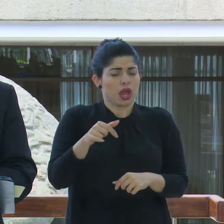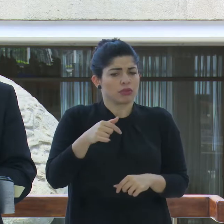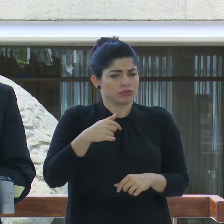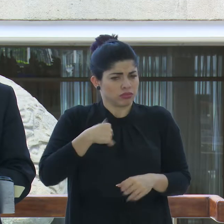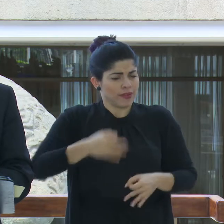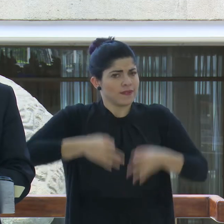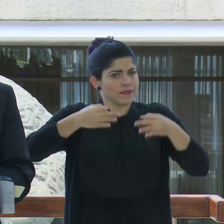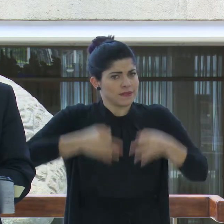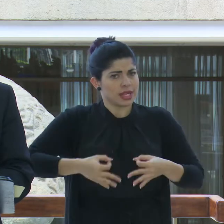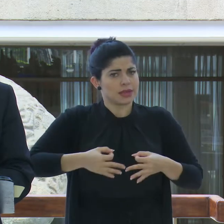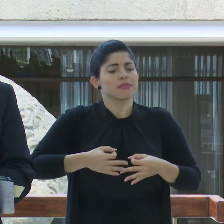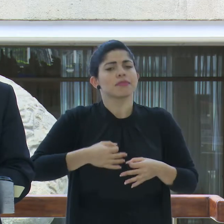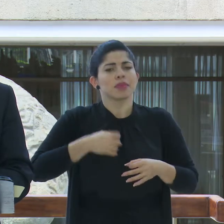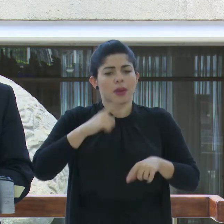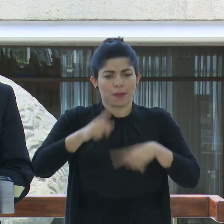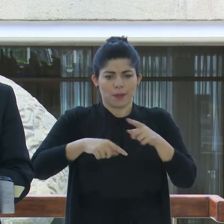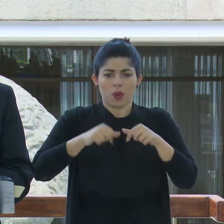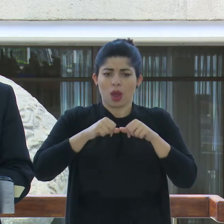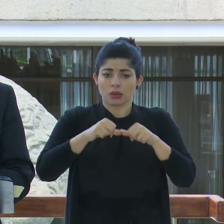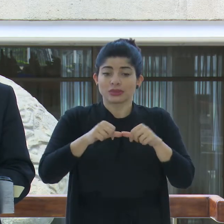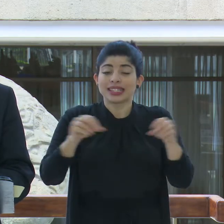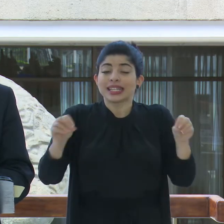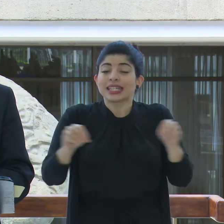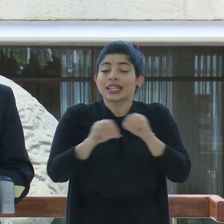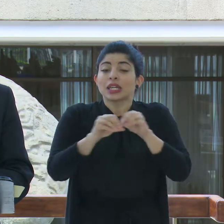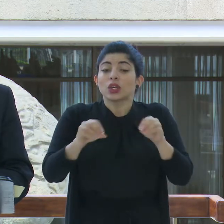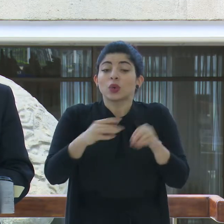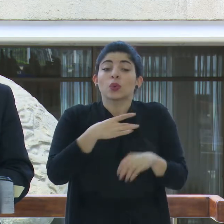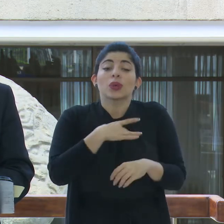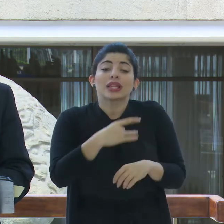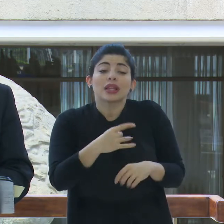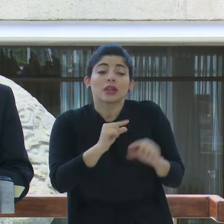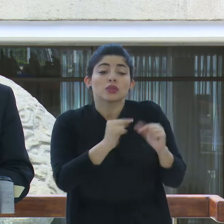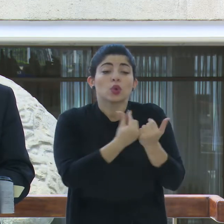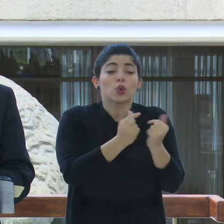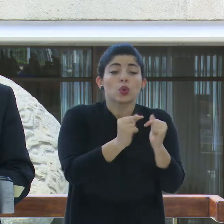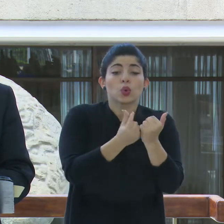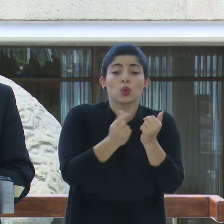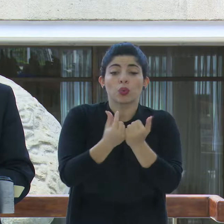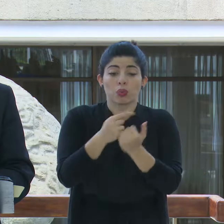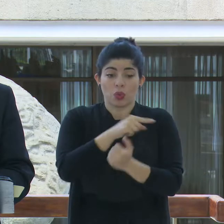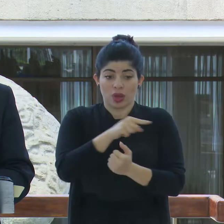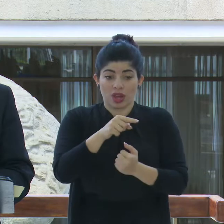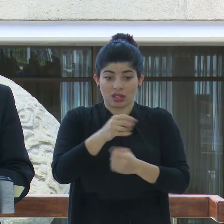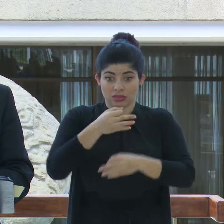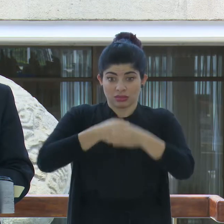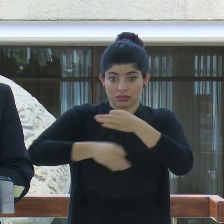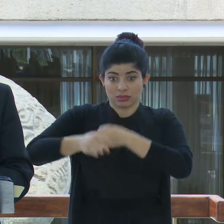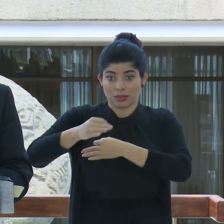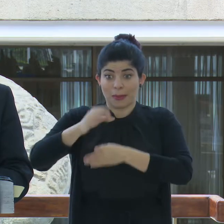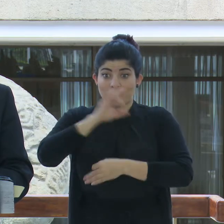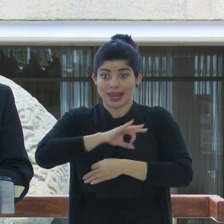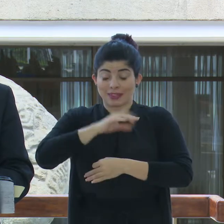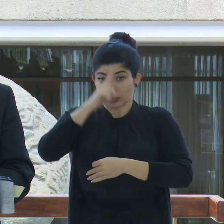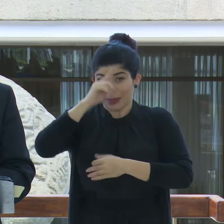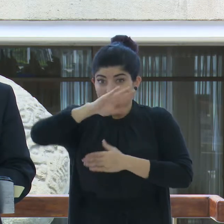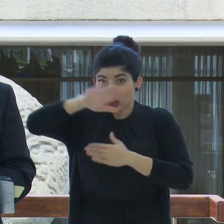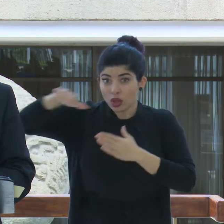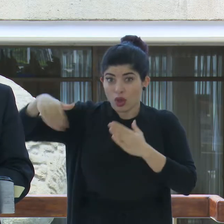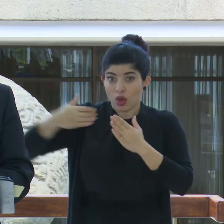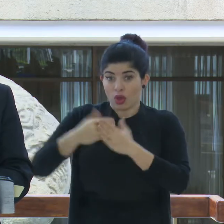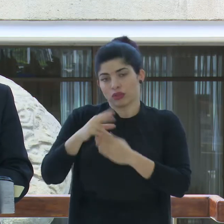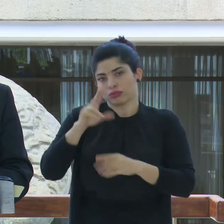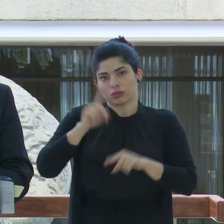sostendré que ningún interés particular debe sustituir al bien común. Esto implica